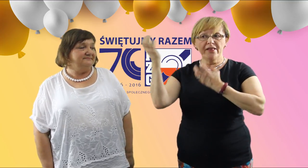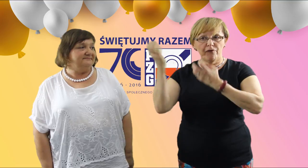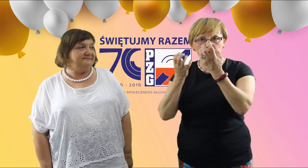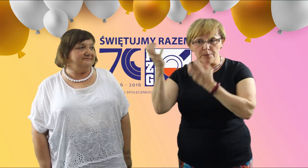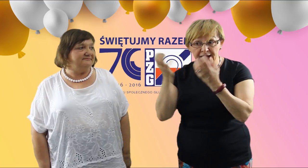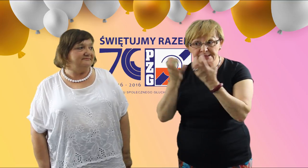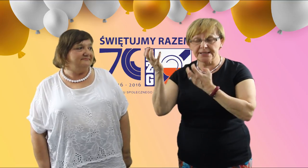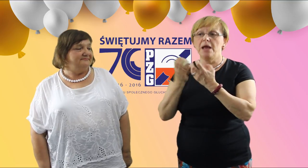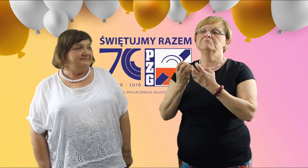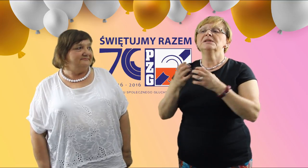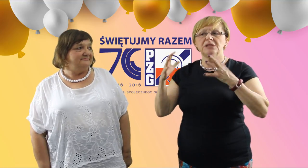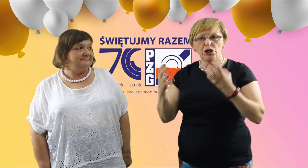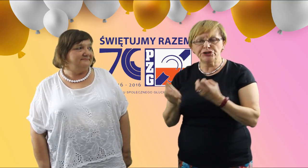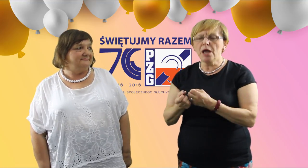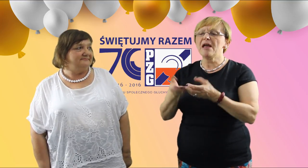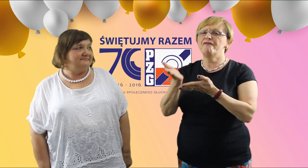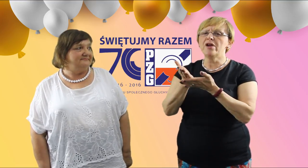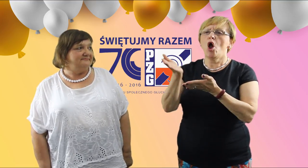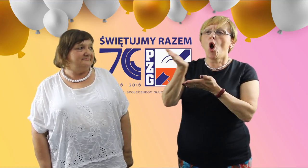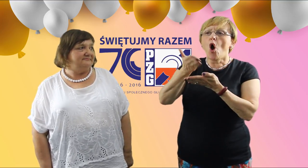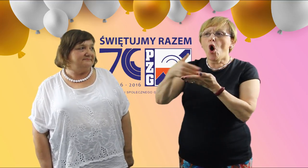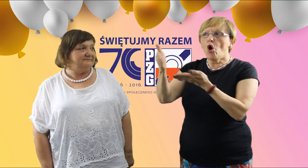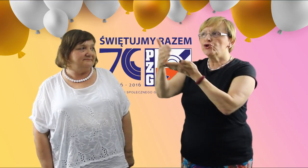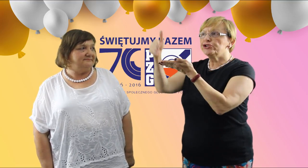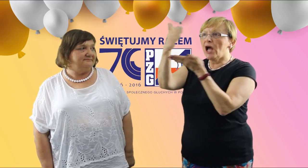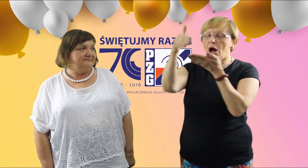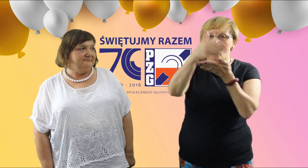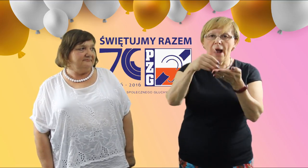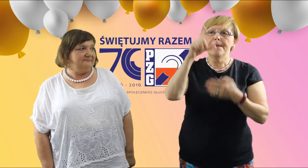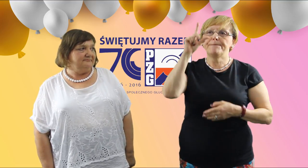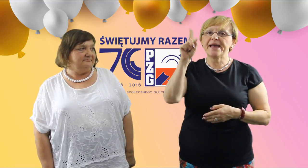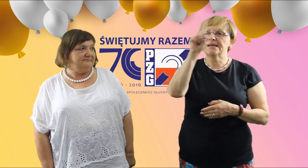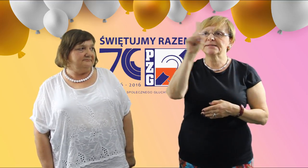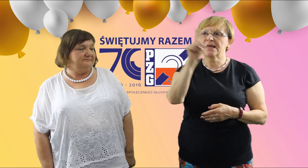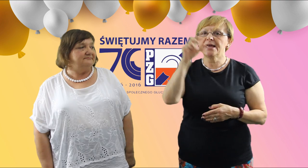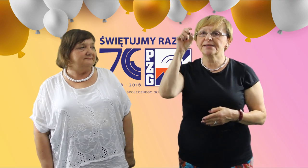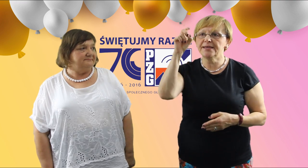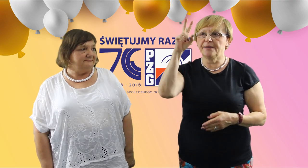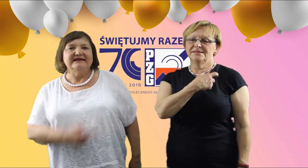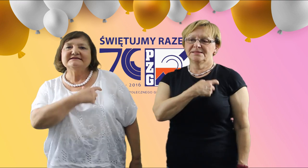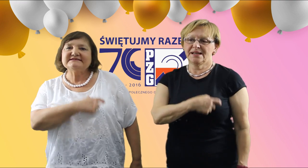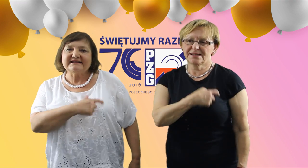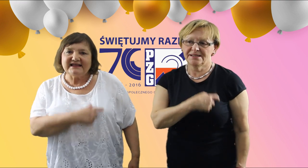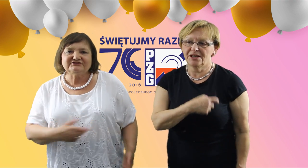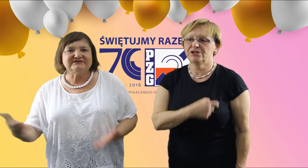informację znajdziemy w oddziałach PZG. Serdecznie